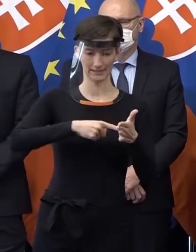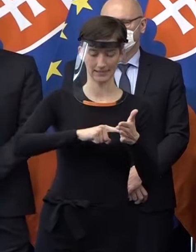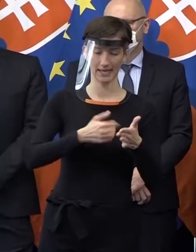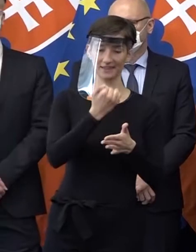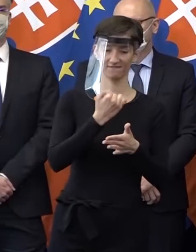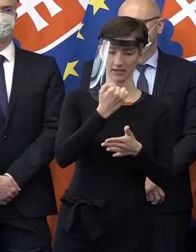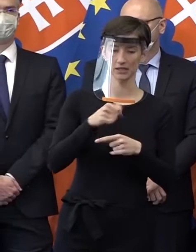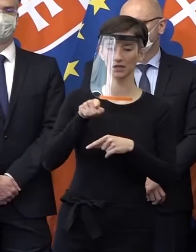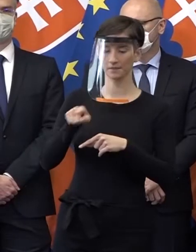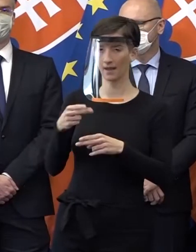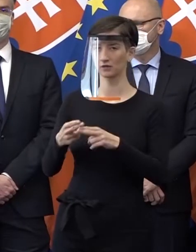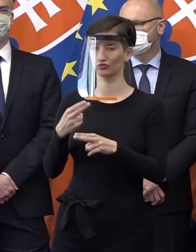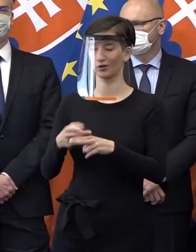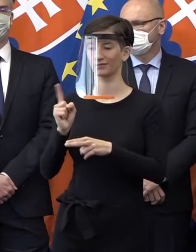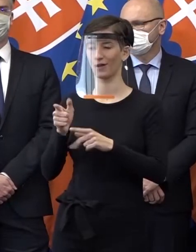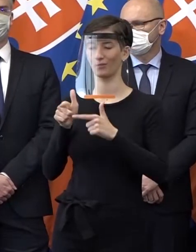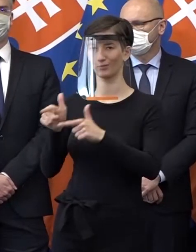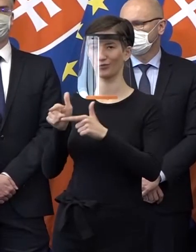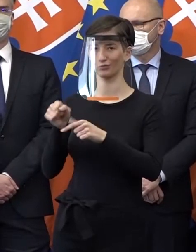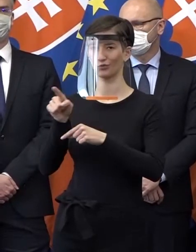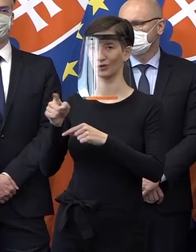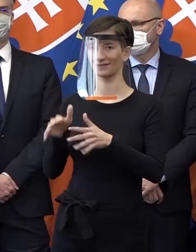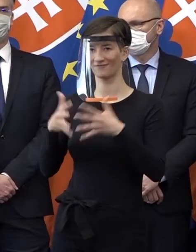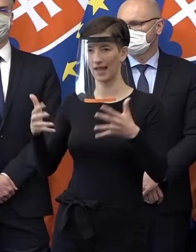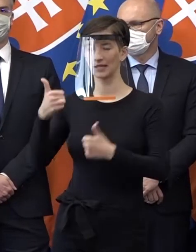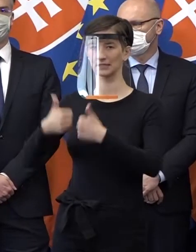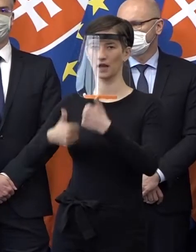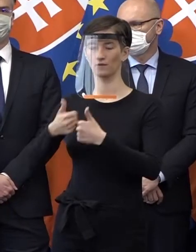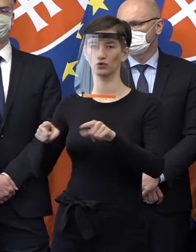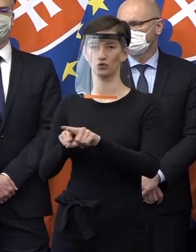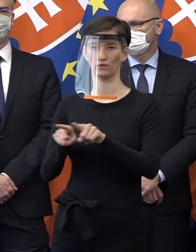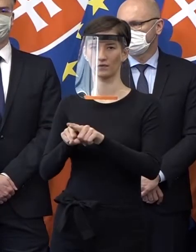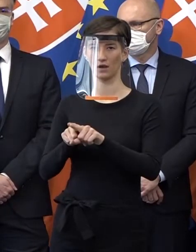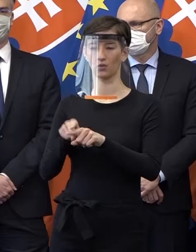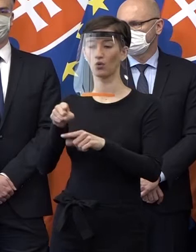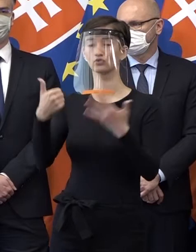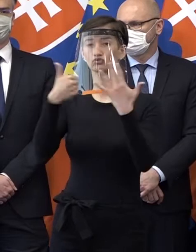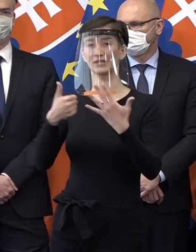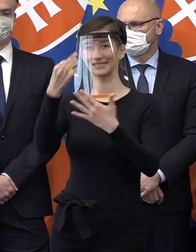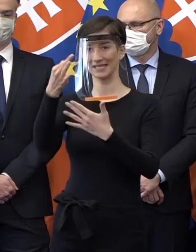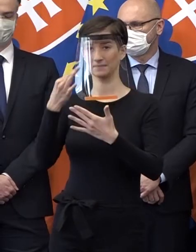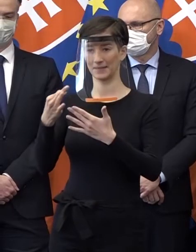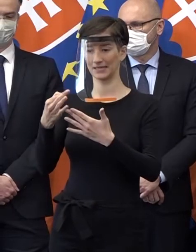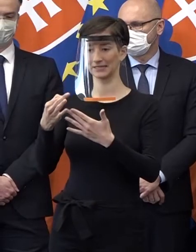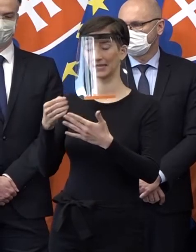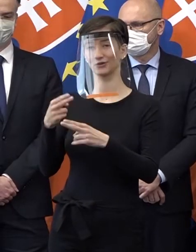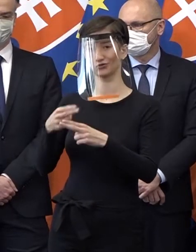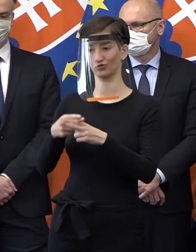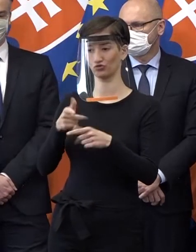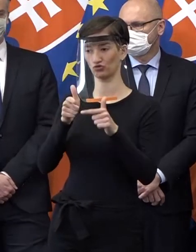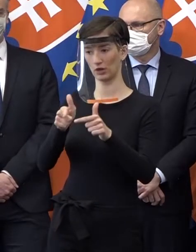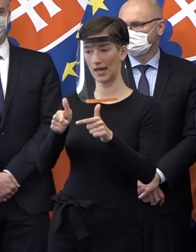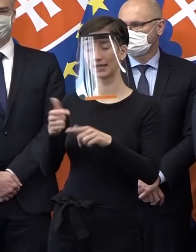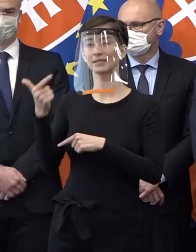základný plošný vzorec by mal byť 60-20-20. To znamená 60 % príspevok štátu, 20 % príspevok